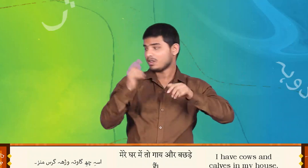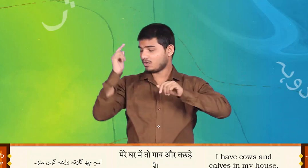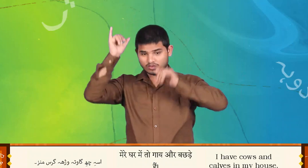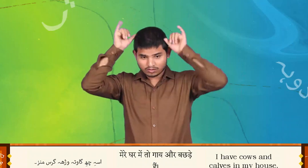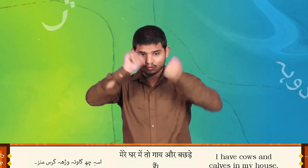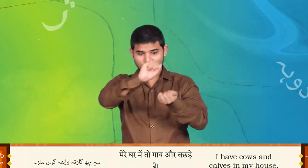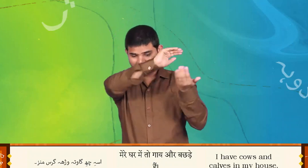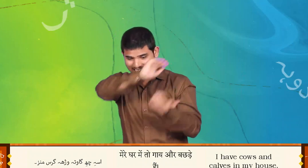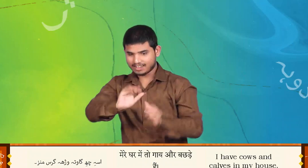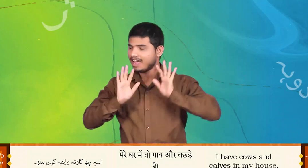गरसमान